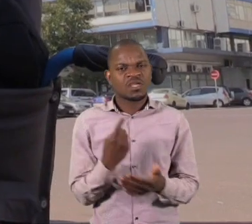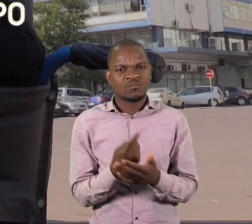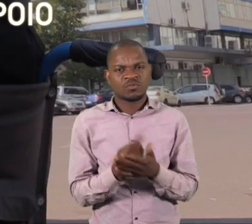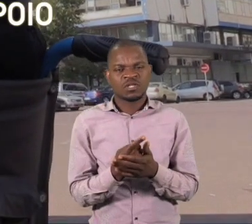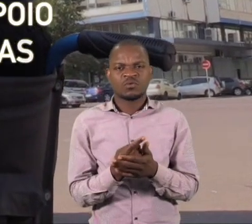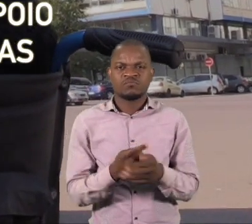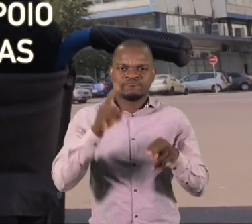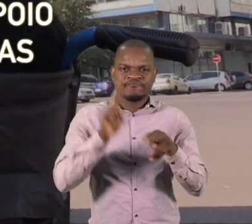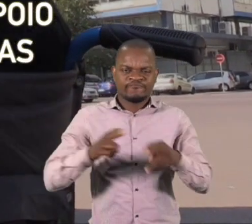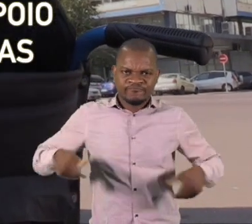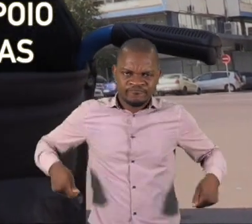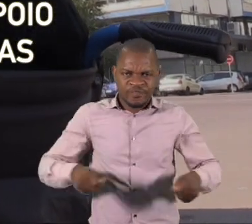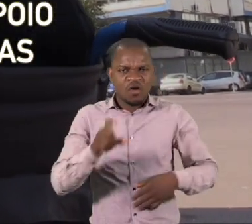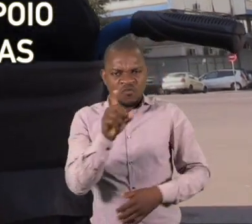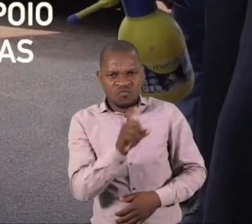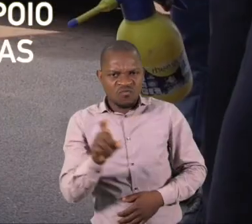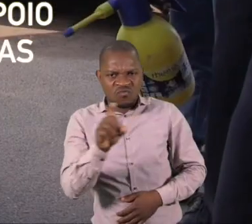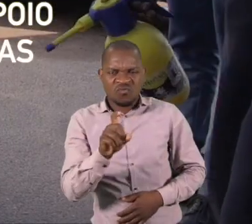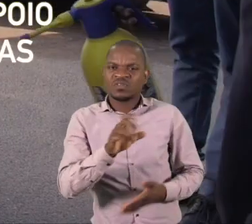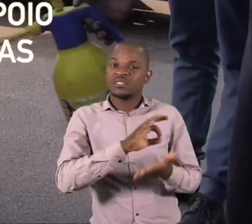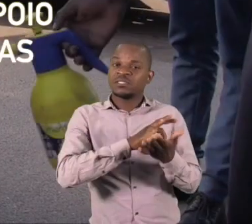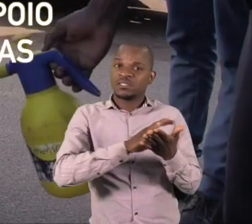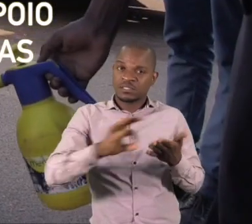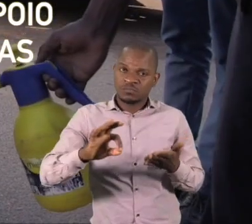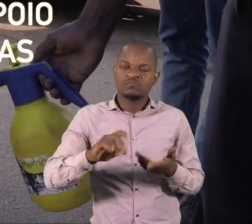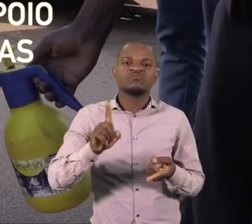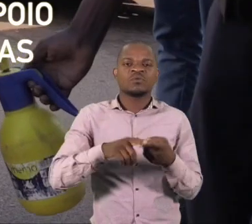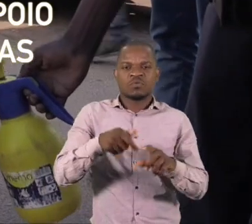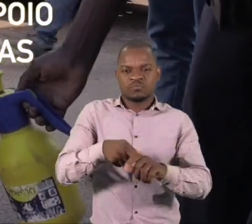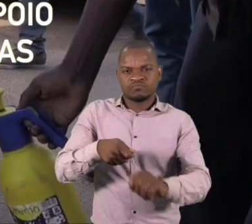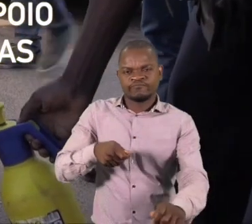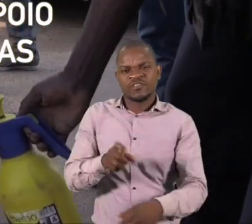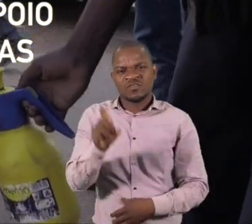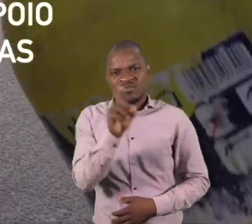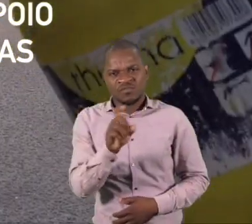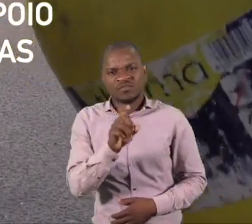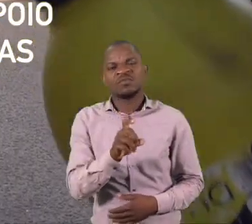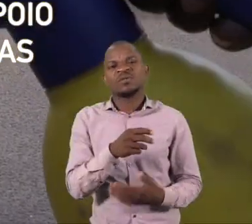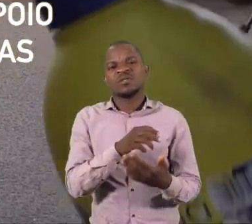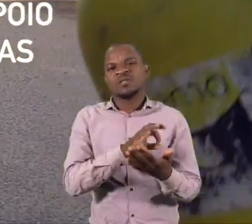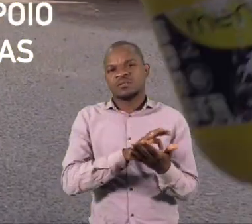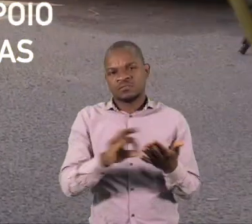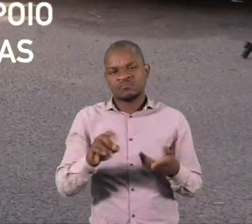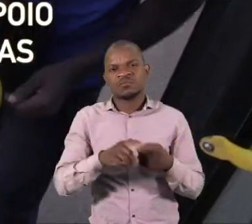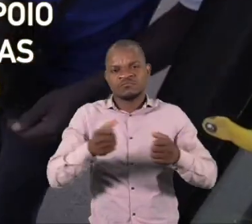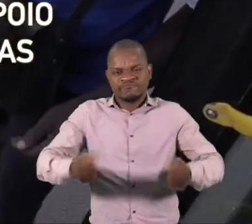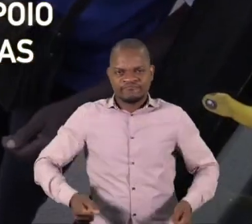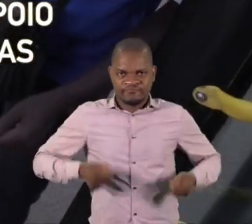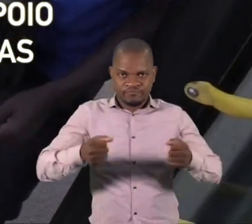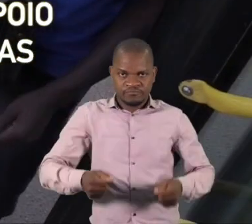Desinfetar todas as zonas de apoio da cadeira de rodas canadiana ou outro meio de compensação do passageiro. O apoiante